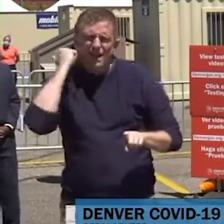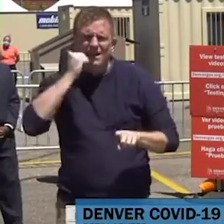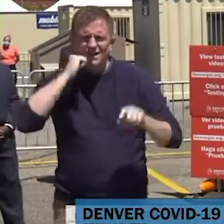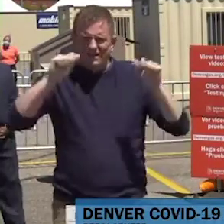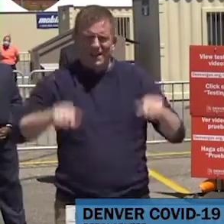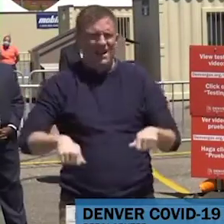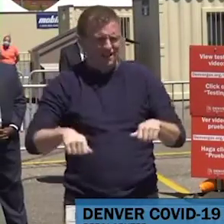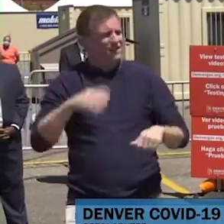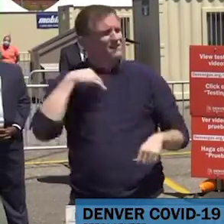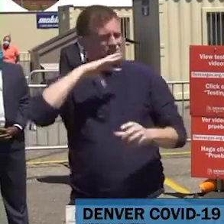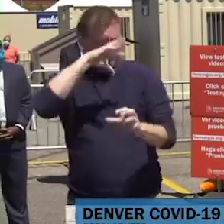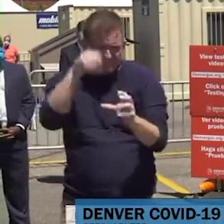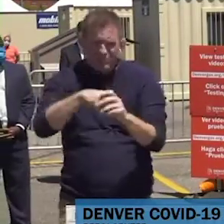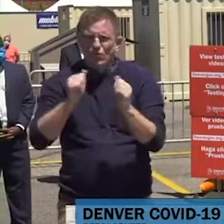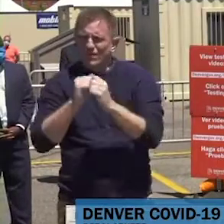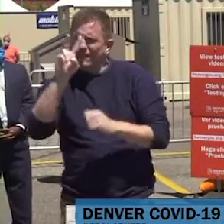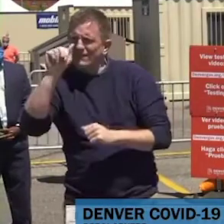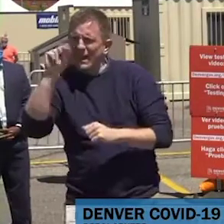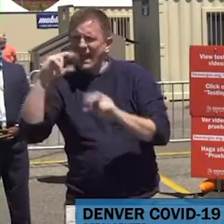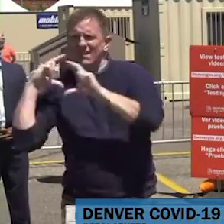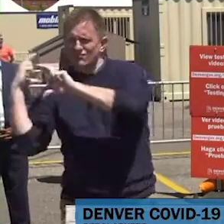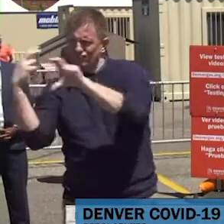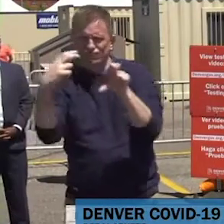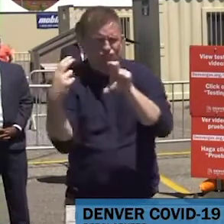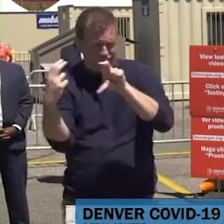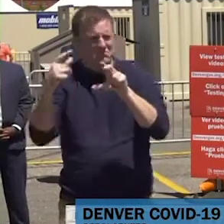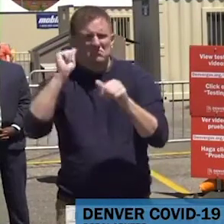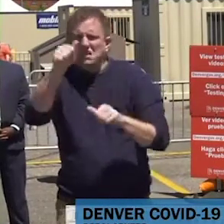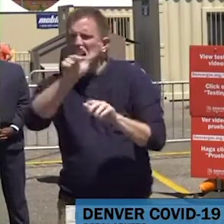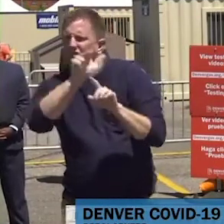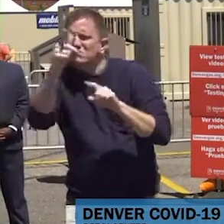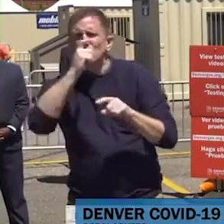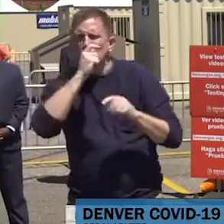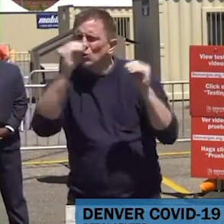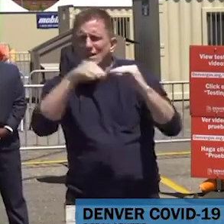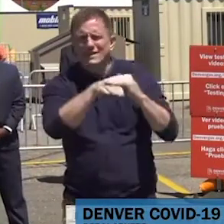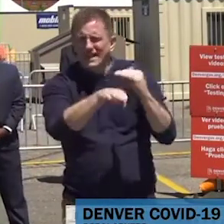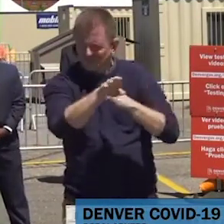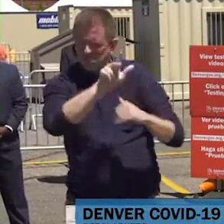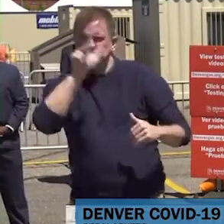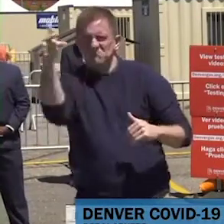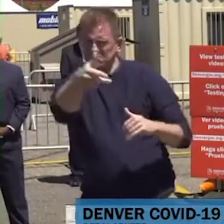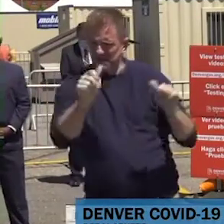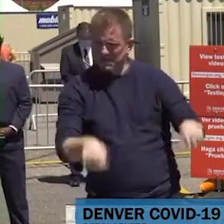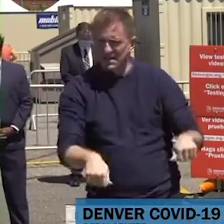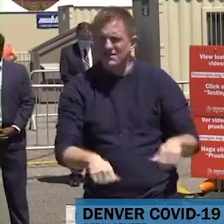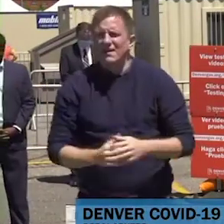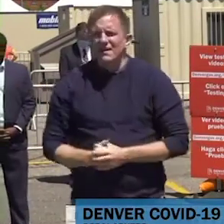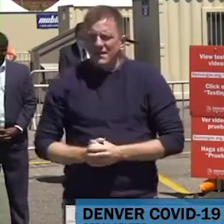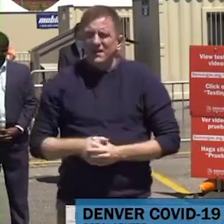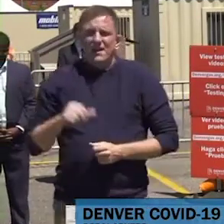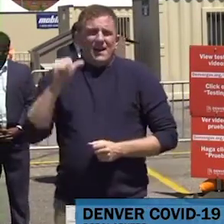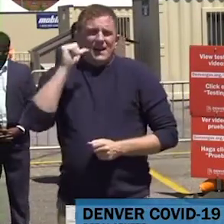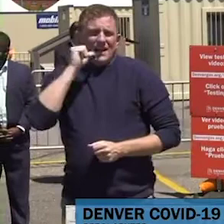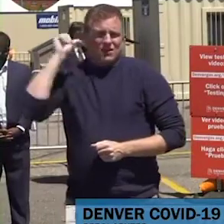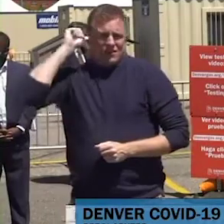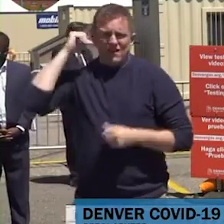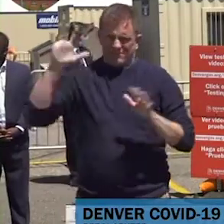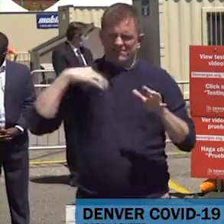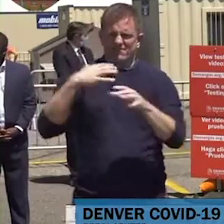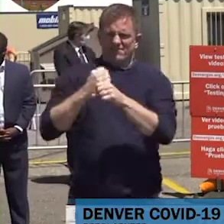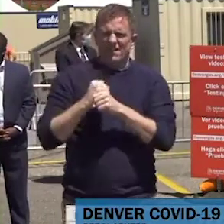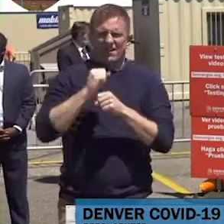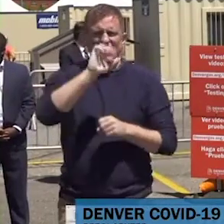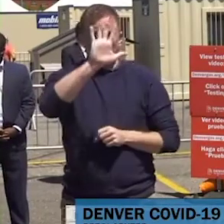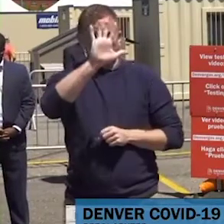les falta el acceso a las pruebas. Por eso justamente el día de ayer desplegamos 5 millones de dólares en nuestros fondos de